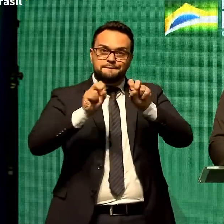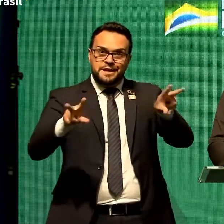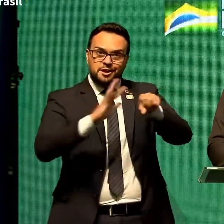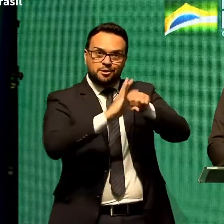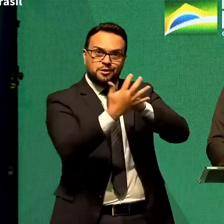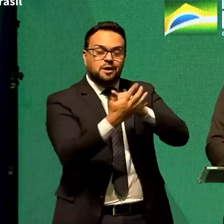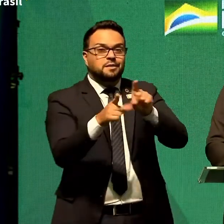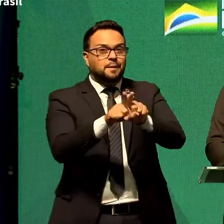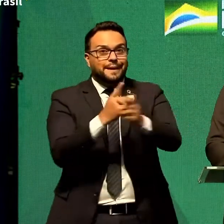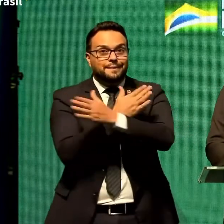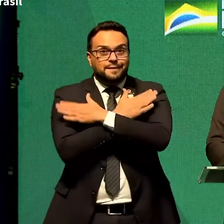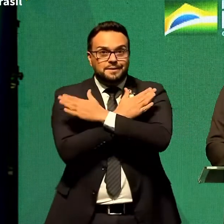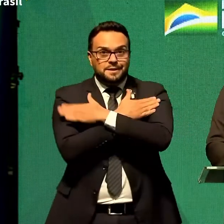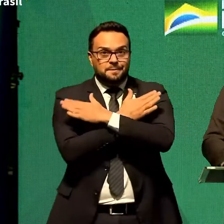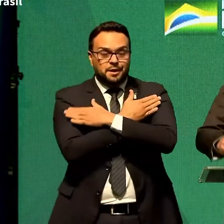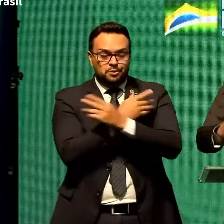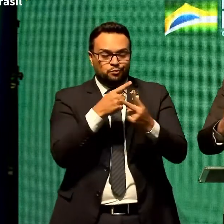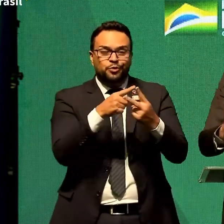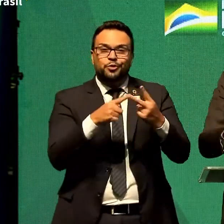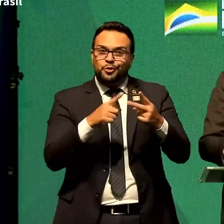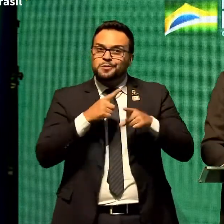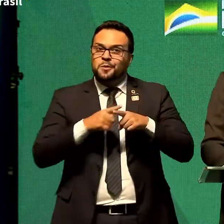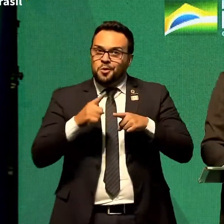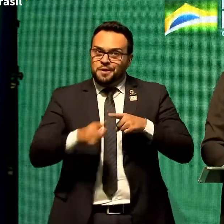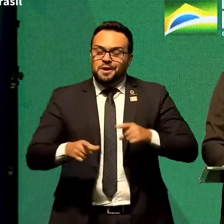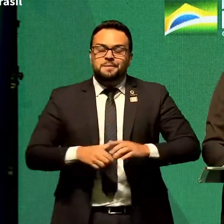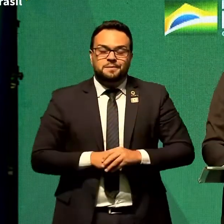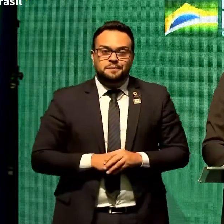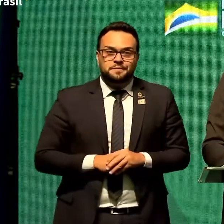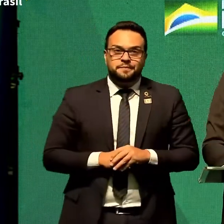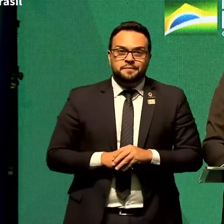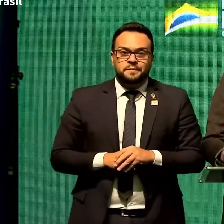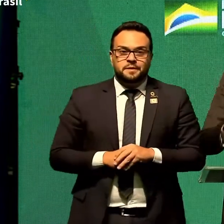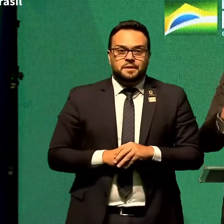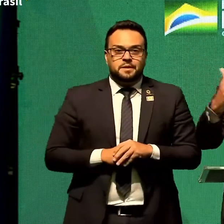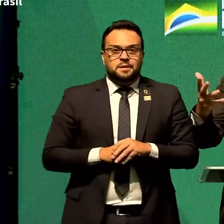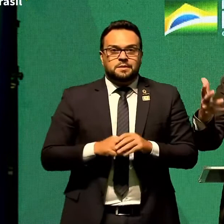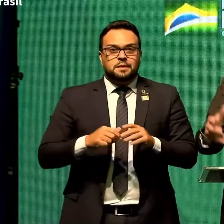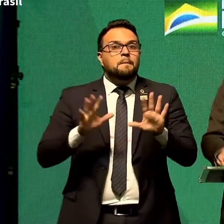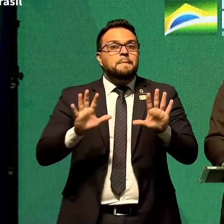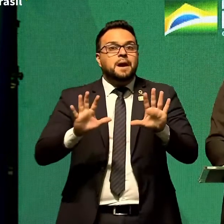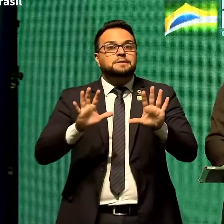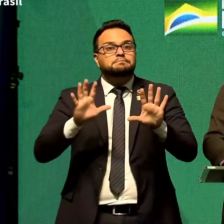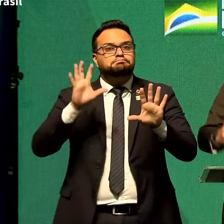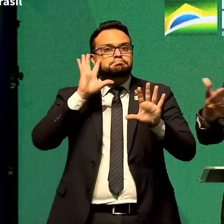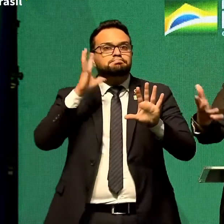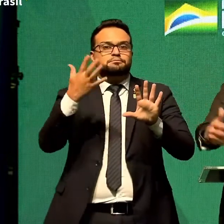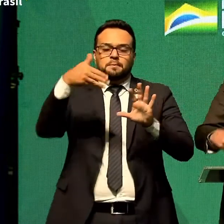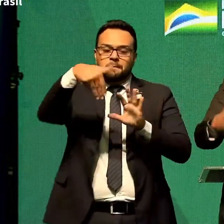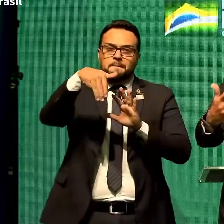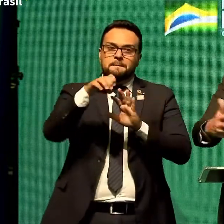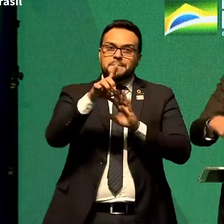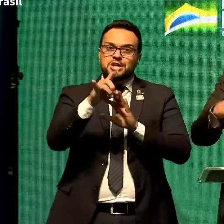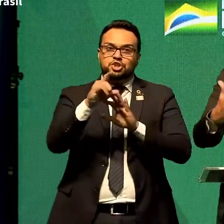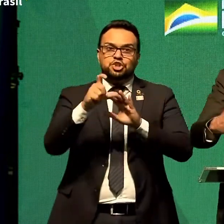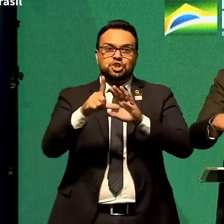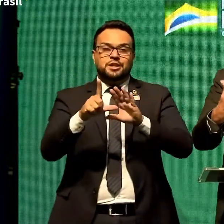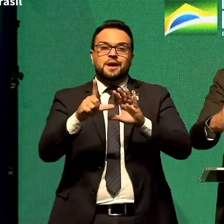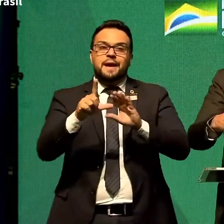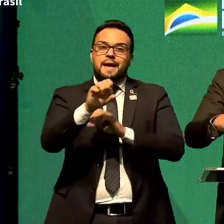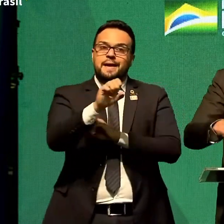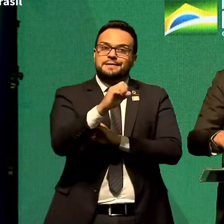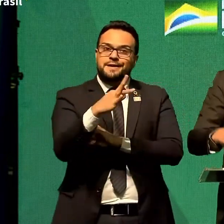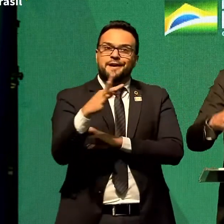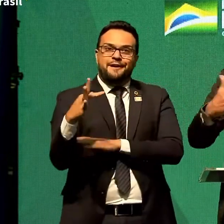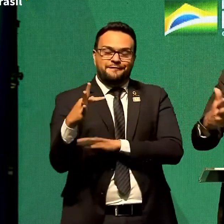desemprego. e as medidas ora anunciadas, depois que o Supremo Tribunal